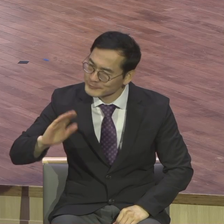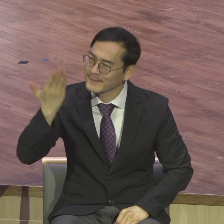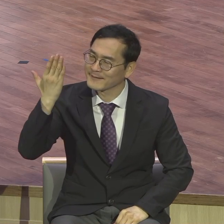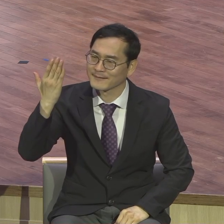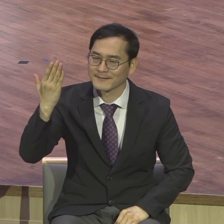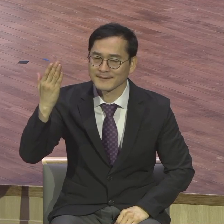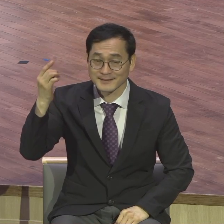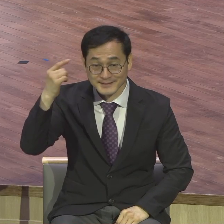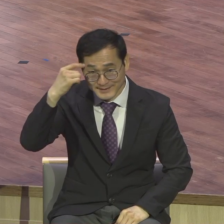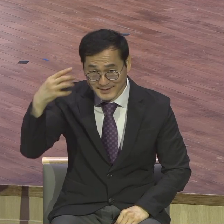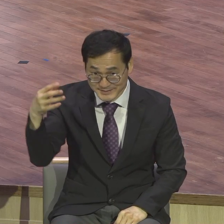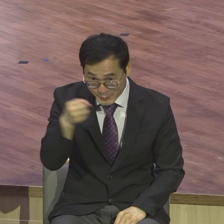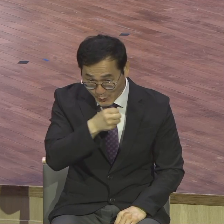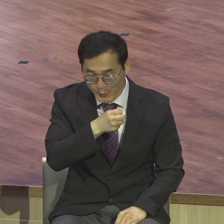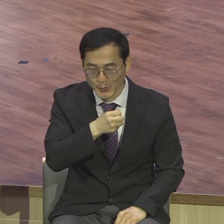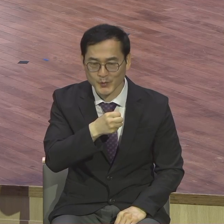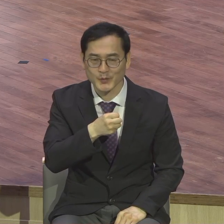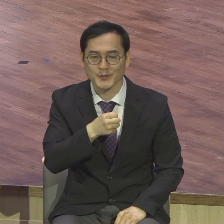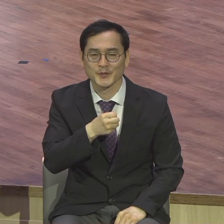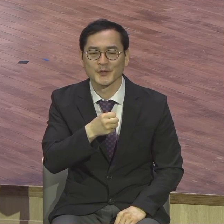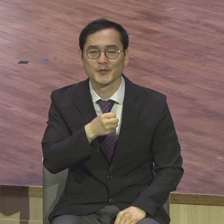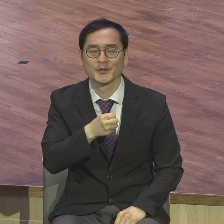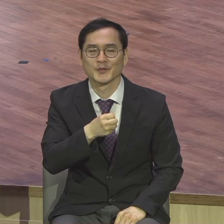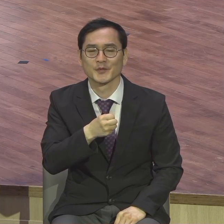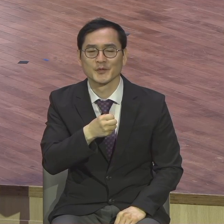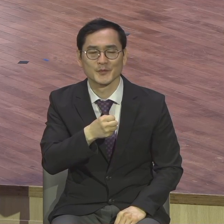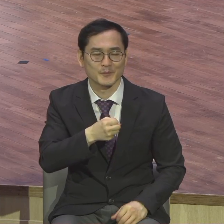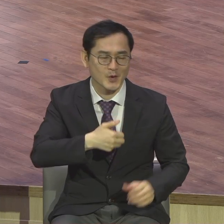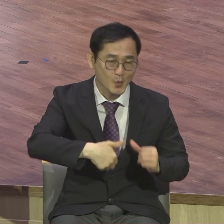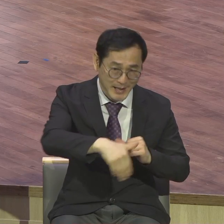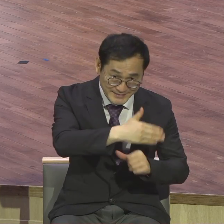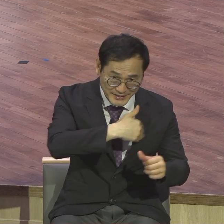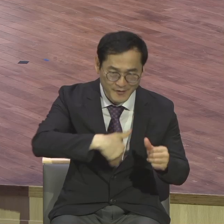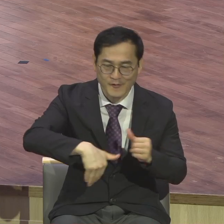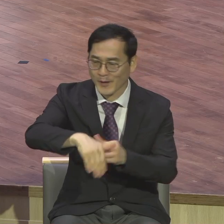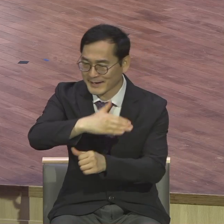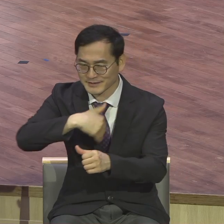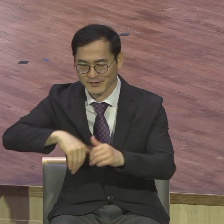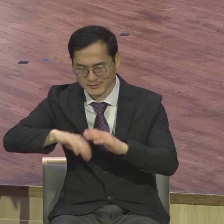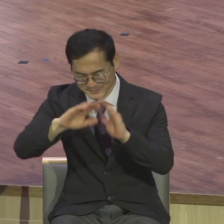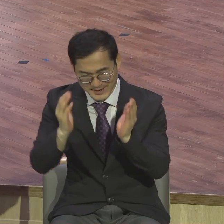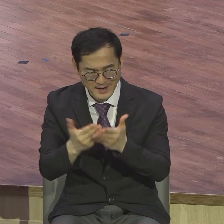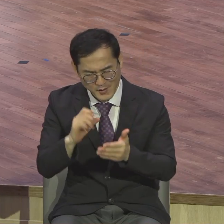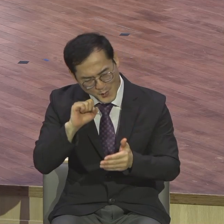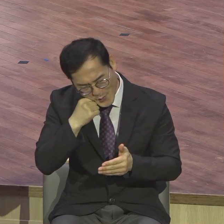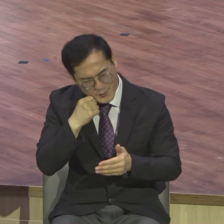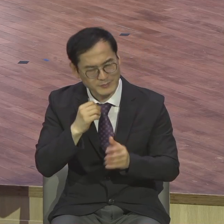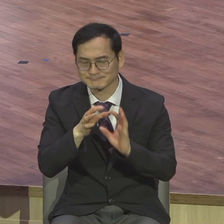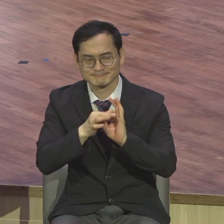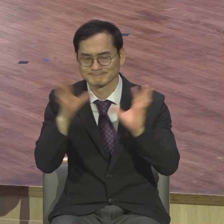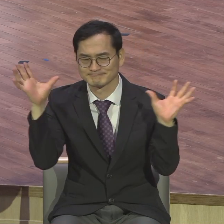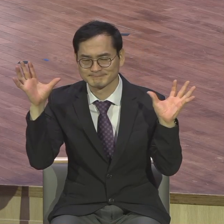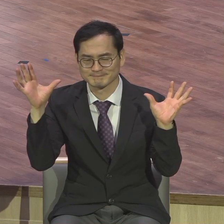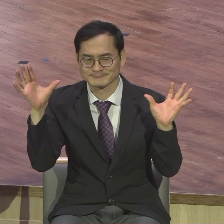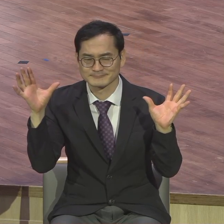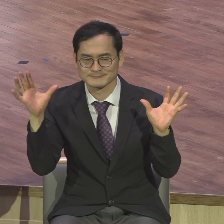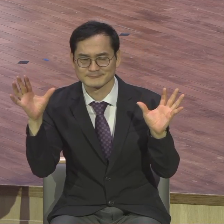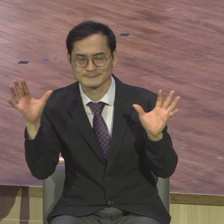모든 환경 모든 상황 다 뛰어넘어 내가 하나님 앞에서 매일매일